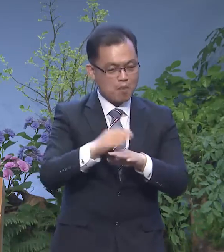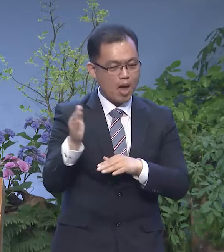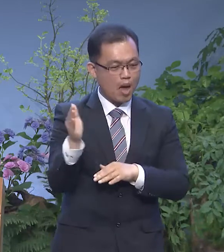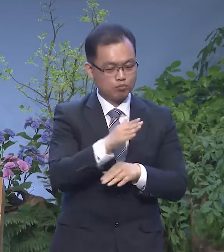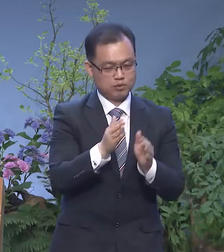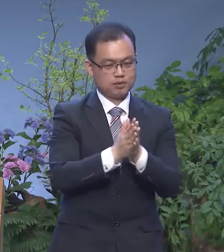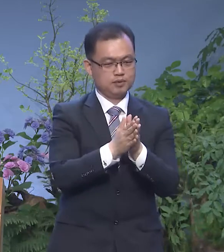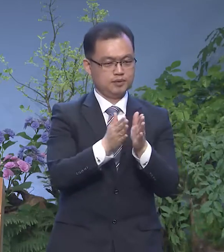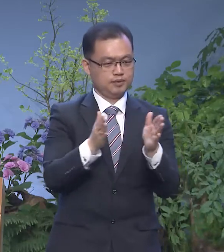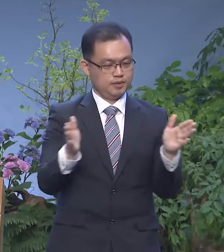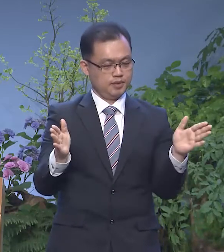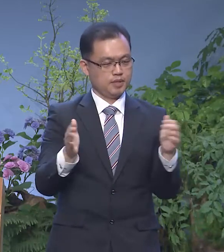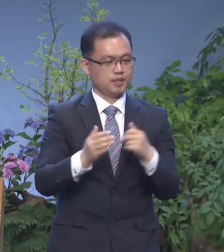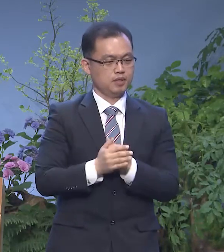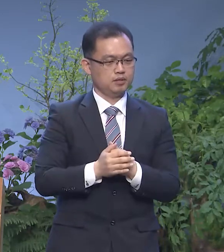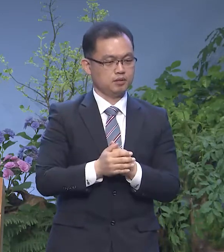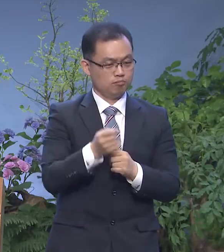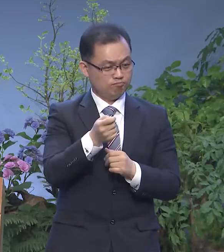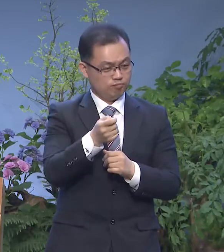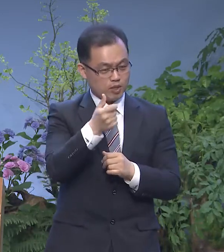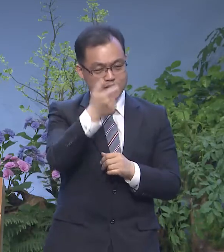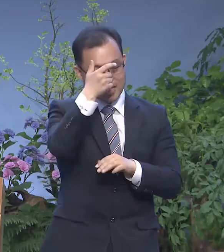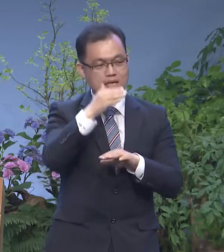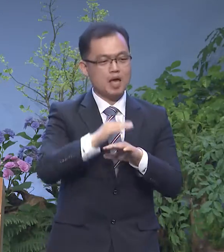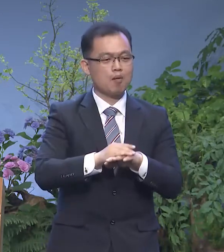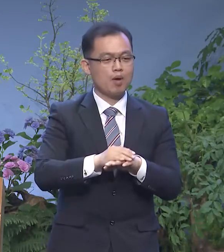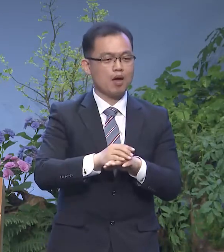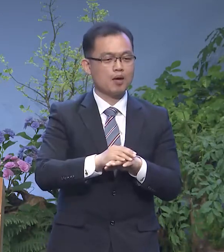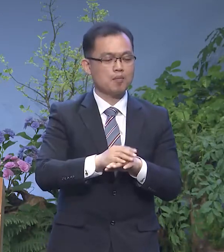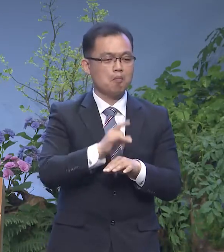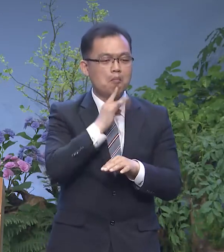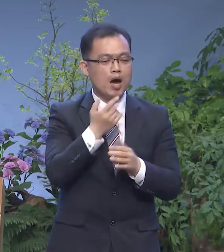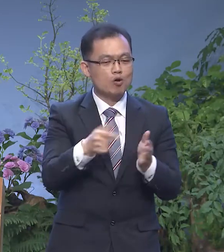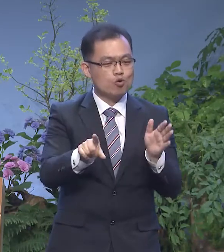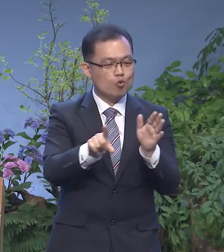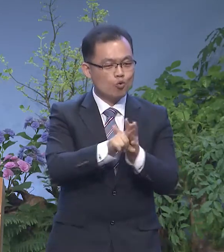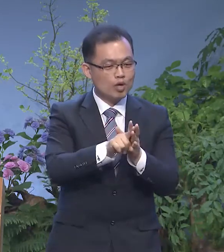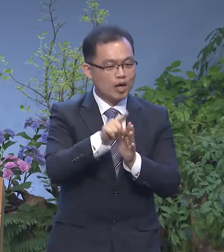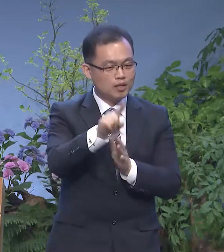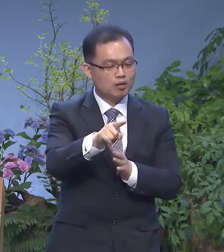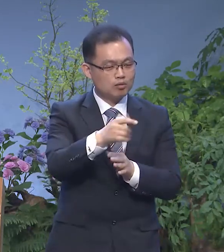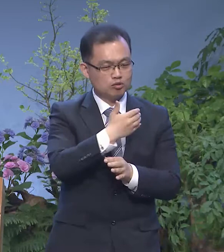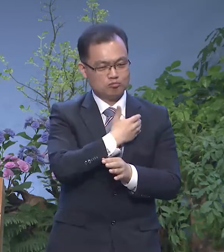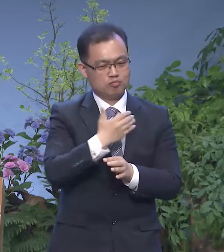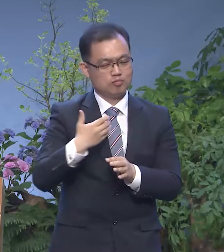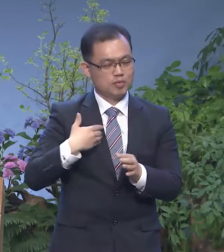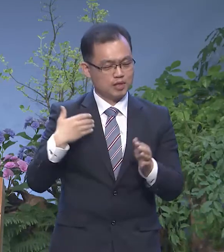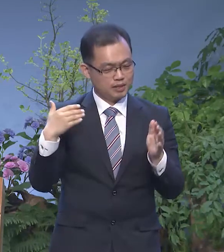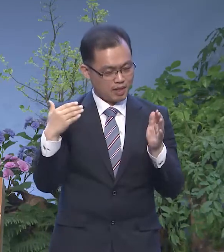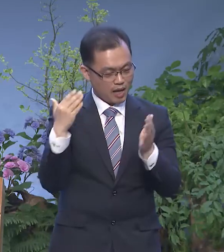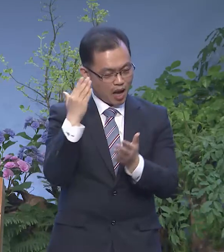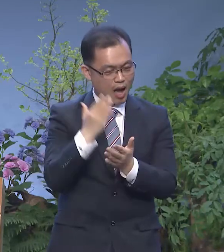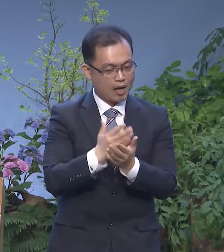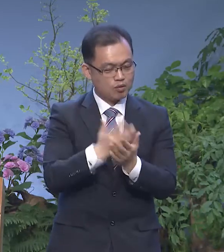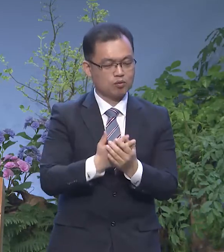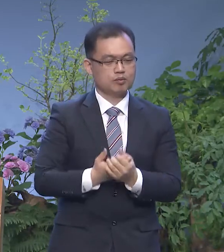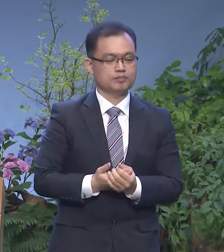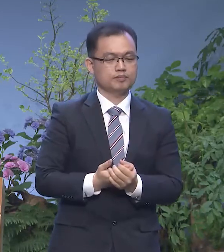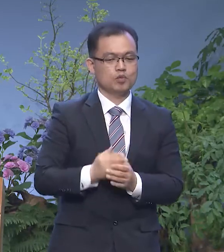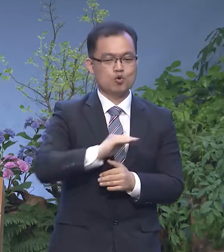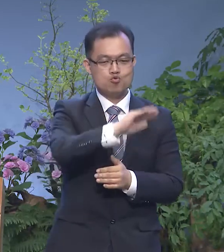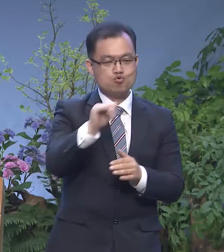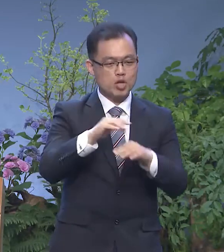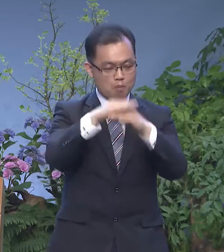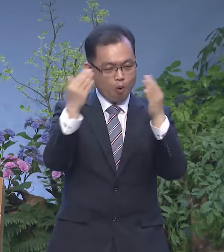시작되어져서 단순히 예배를 드리는 공간을 허락해 주는 것으로 만족하지 않고 그들이 우리